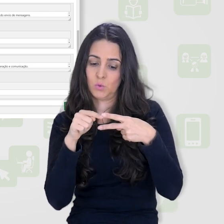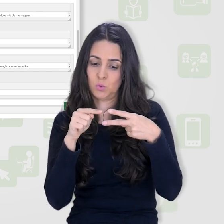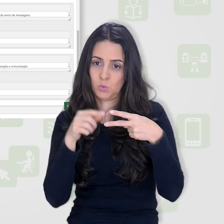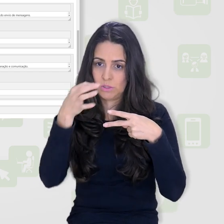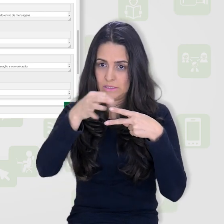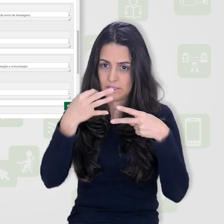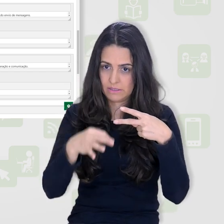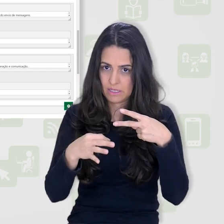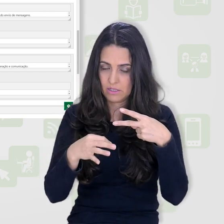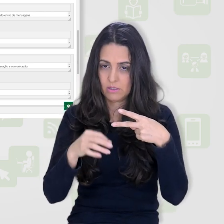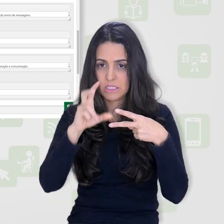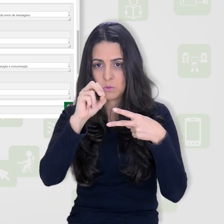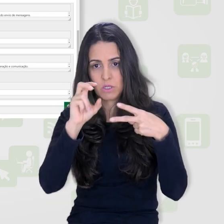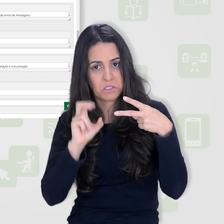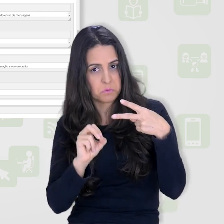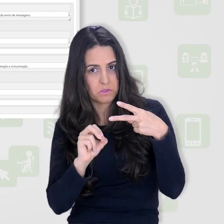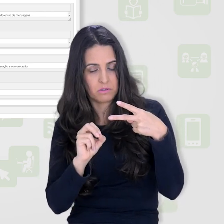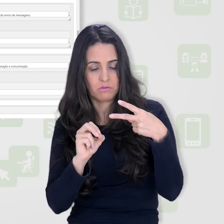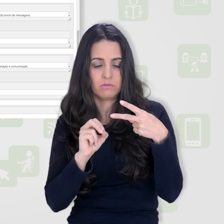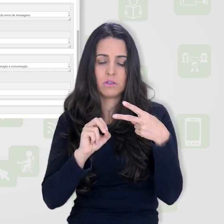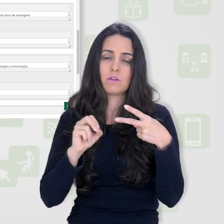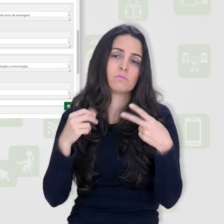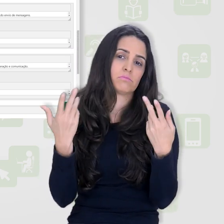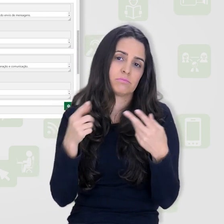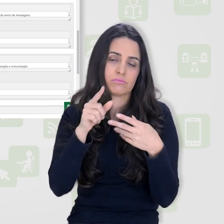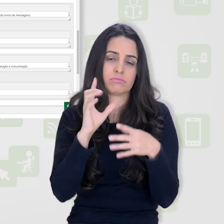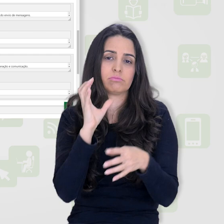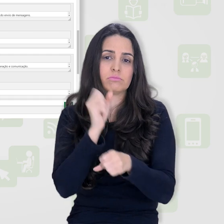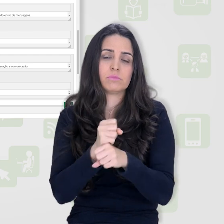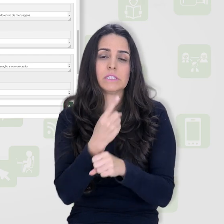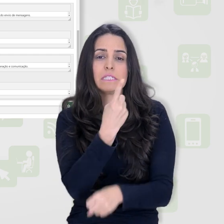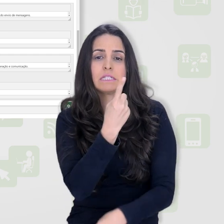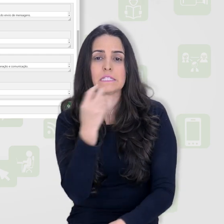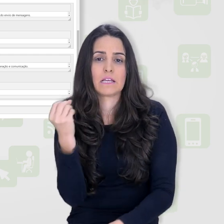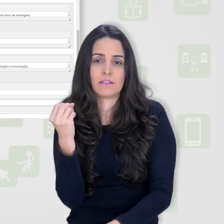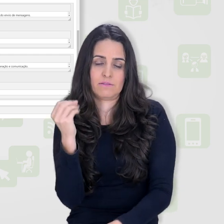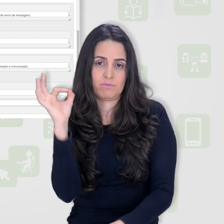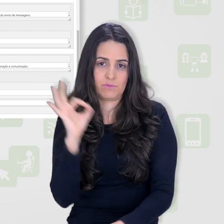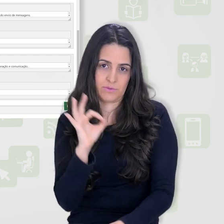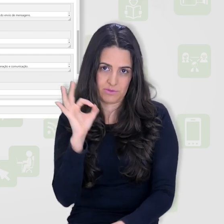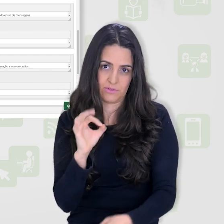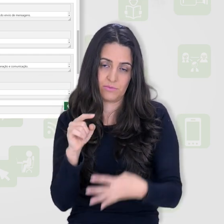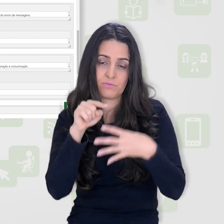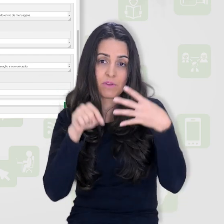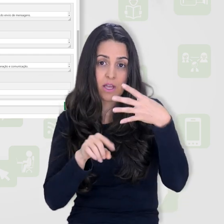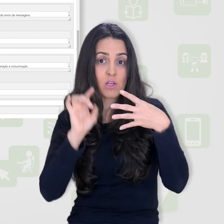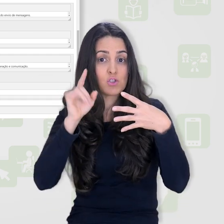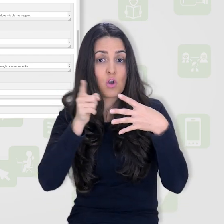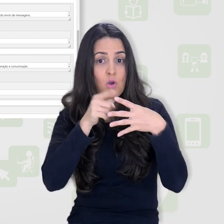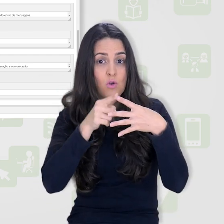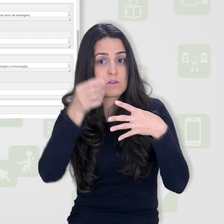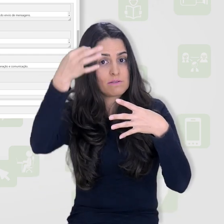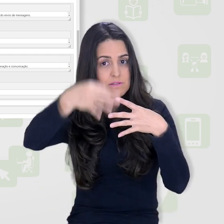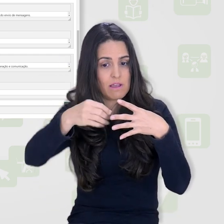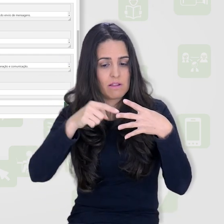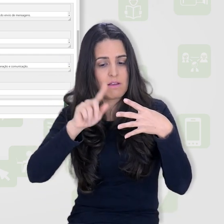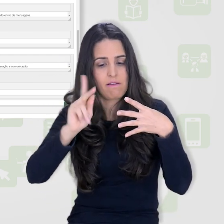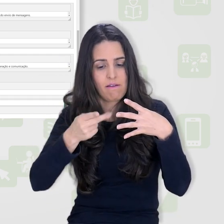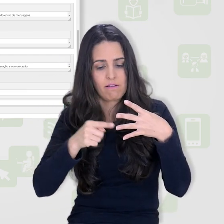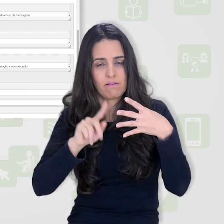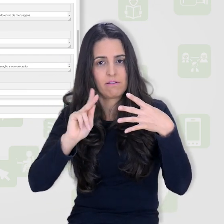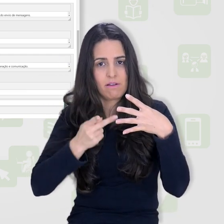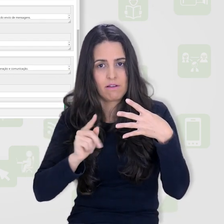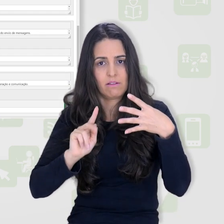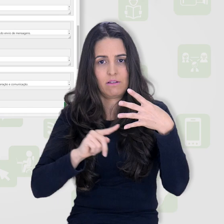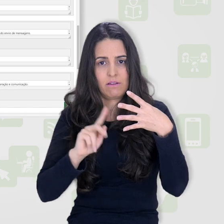corretas tem e qual percentual de acerto de cada uma delas até você fechar o 100%. Mas no nosso exemplo aqui, apenas a